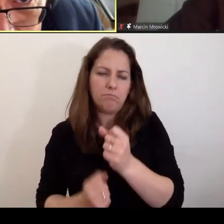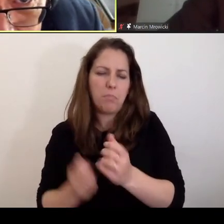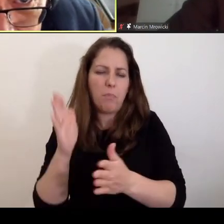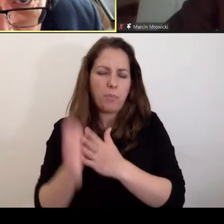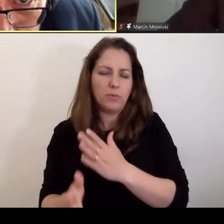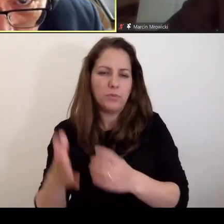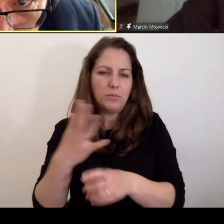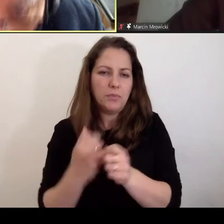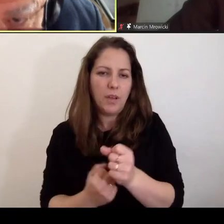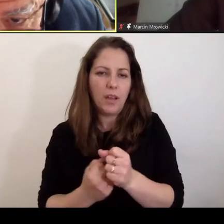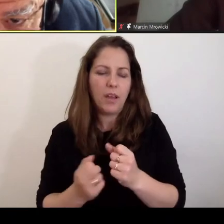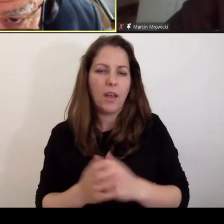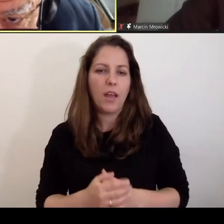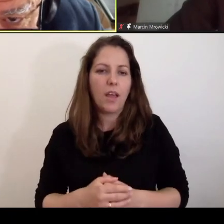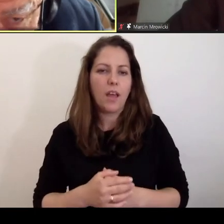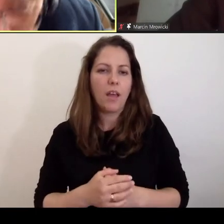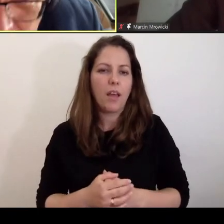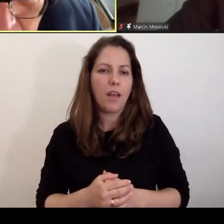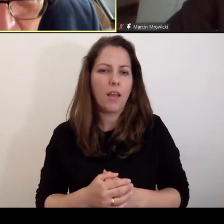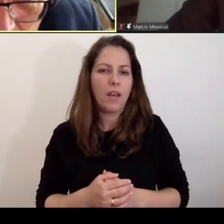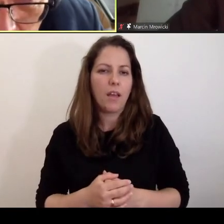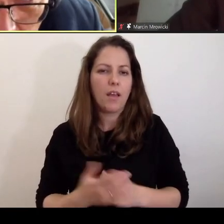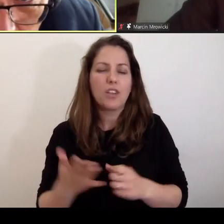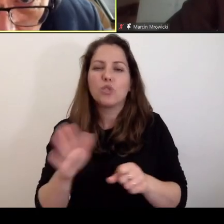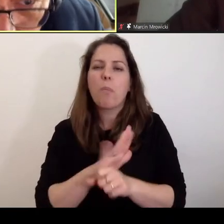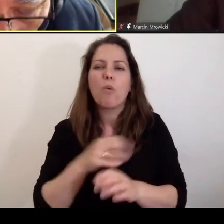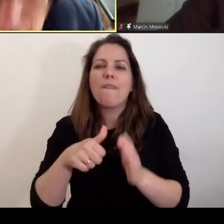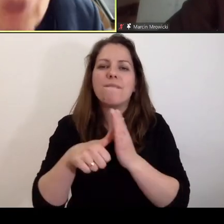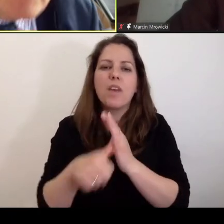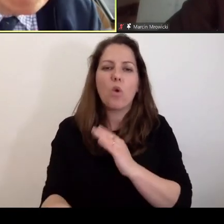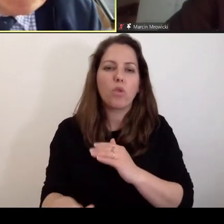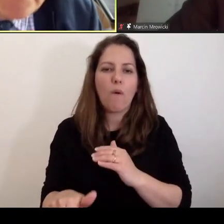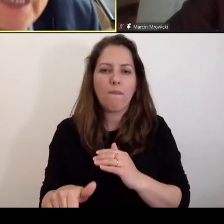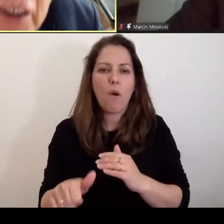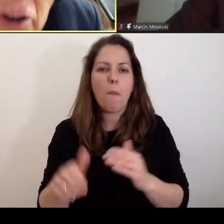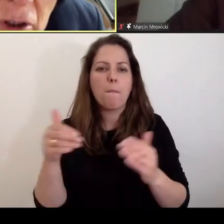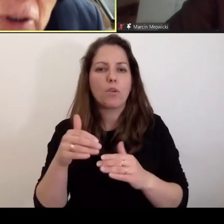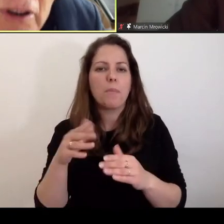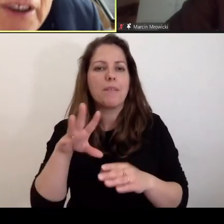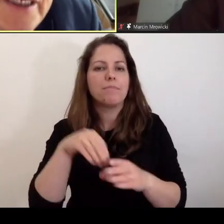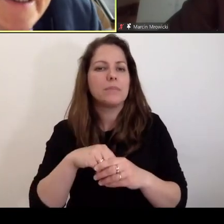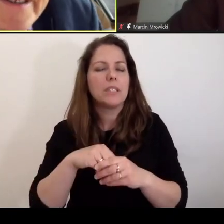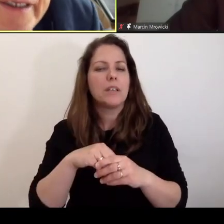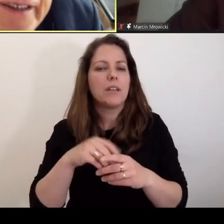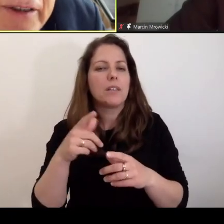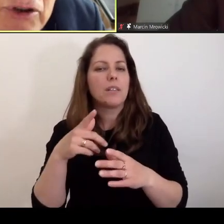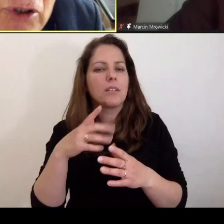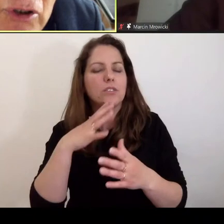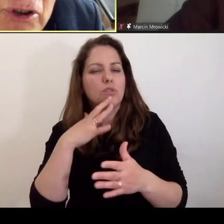Natomiast zupełnie wyjątkowo możemy stosować takie środki